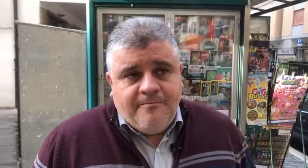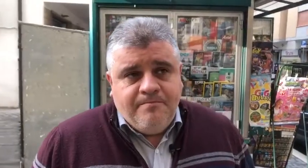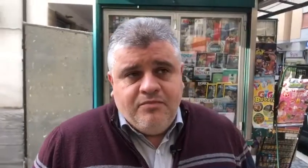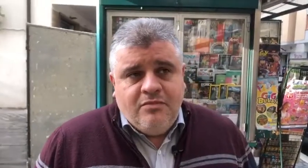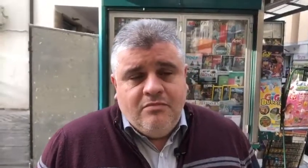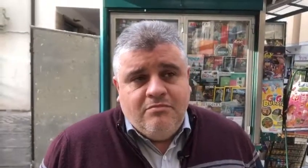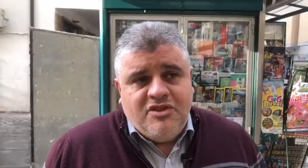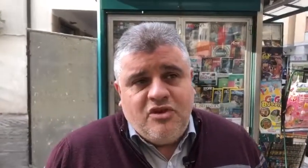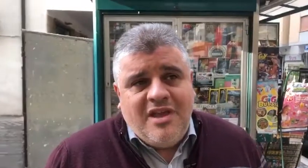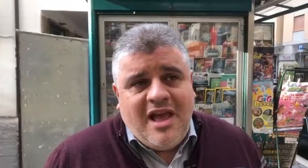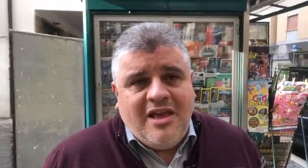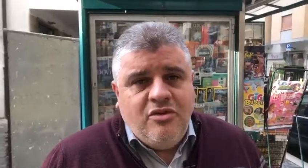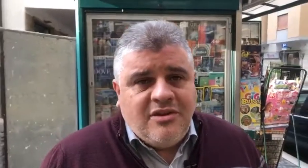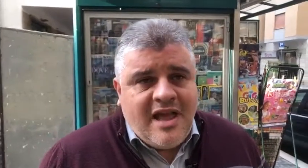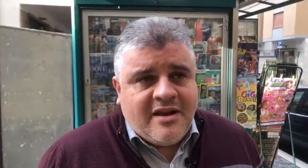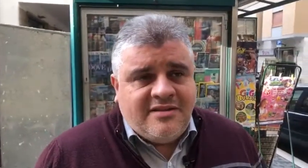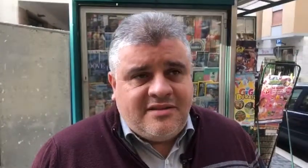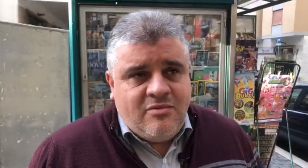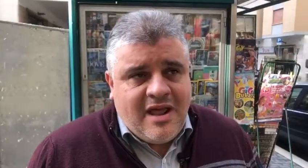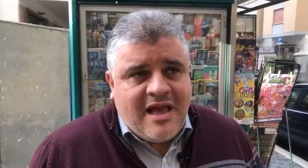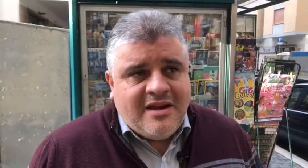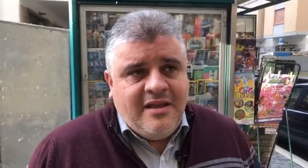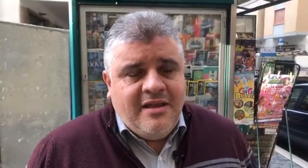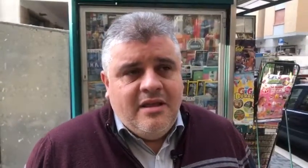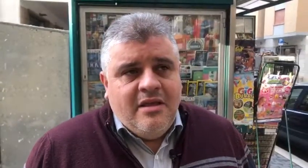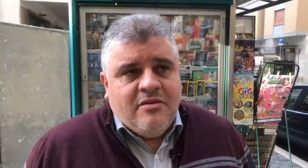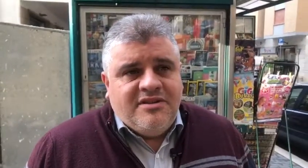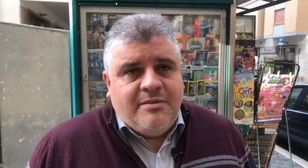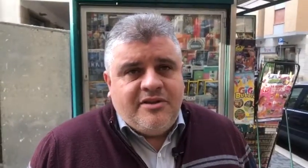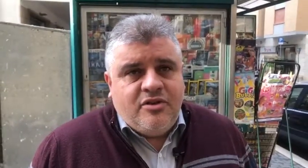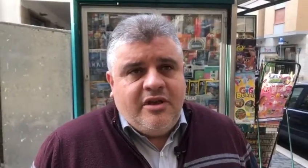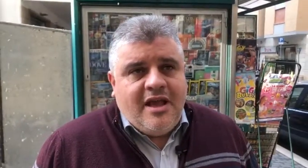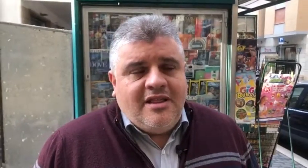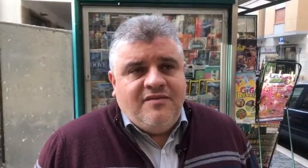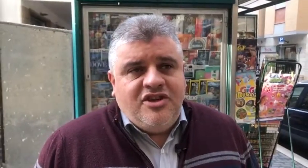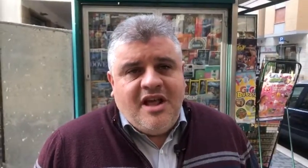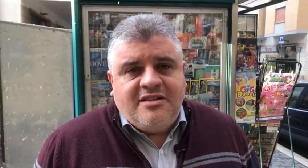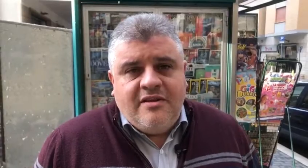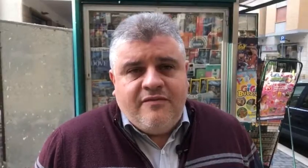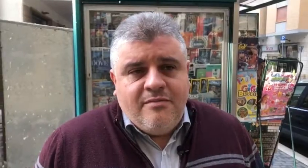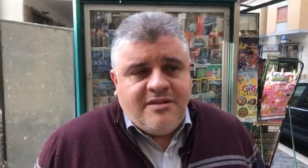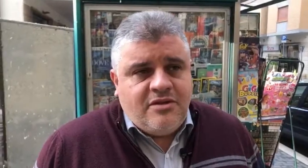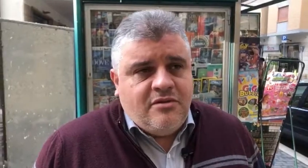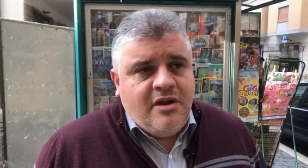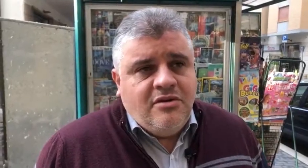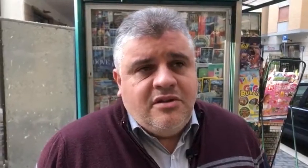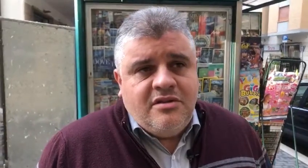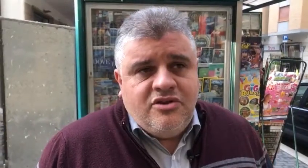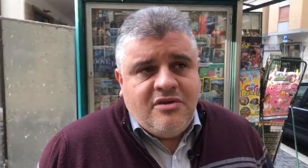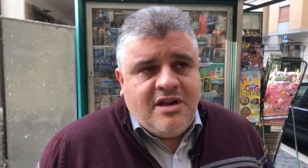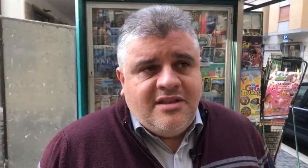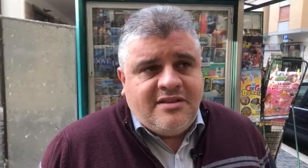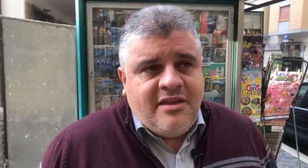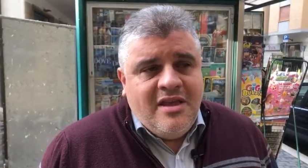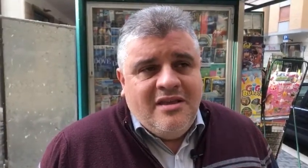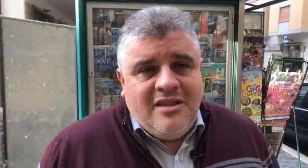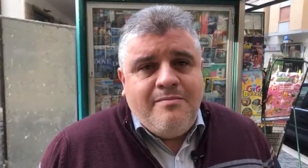bisogna aiutare, stimolare queste persone ad avvicinarsi all'informazione e l'ordine dei giornalisti debba